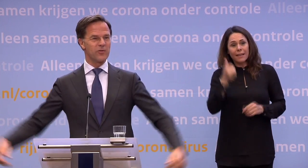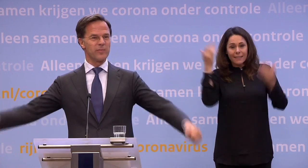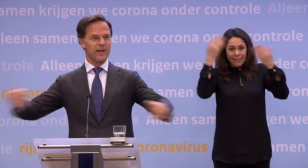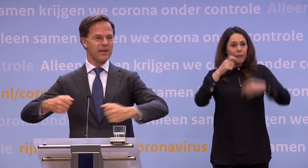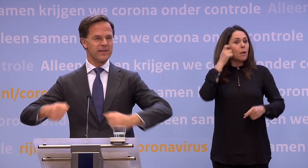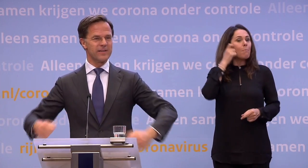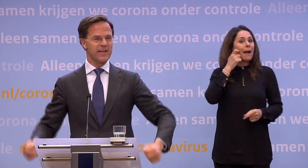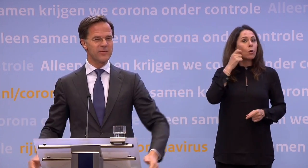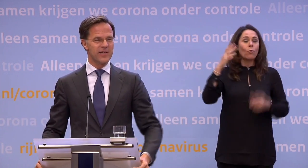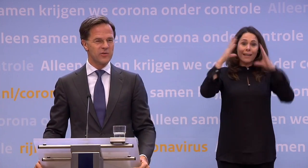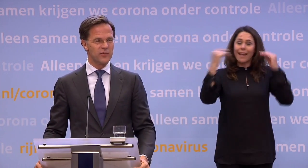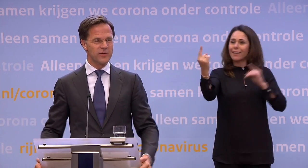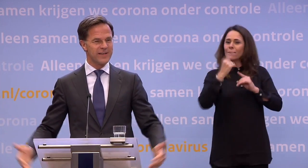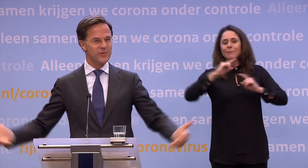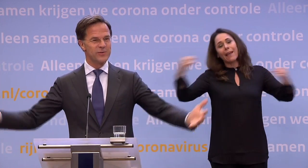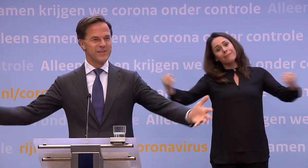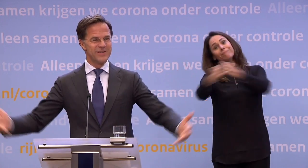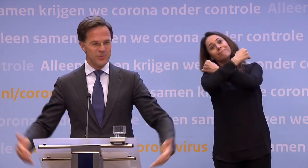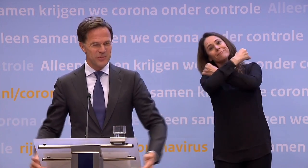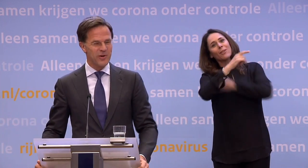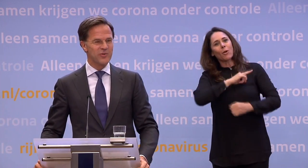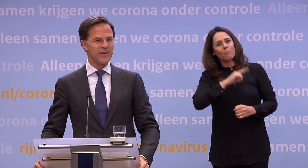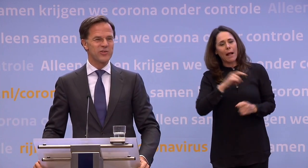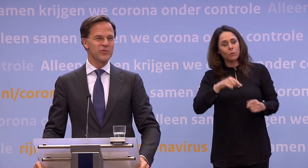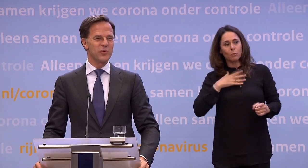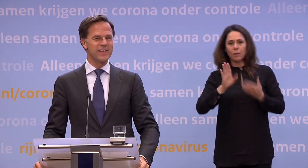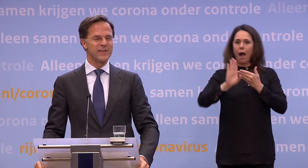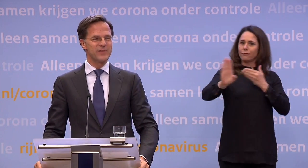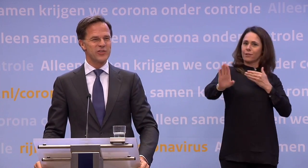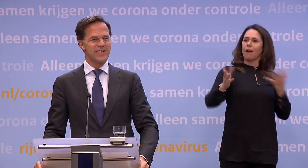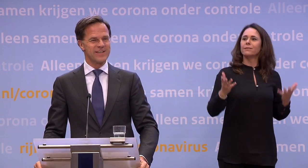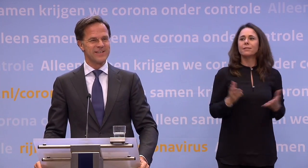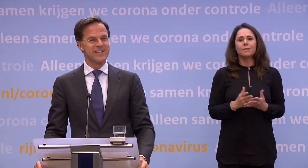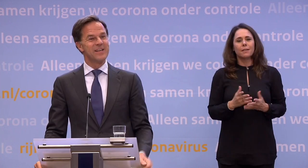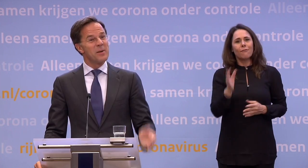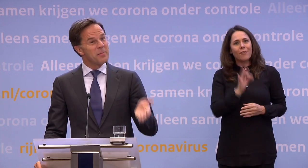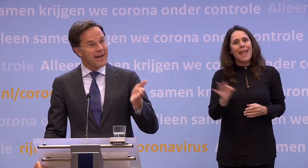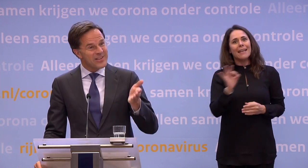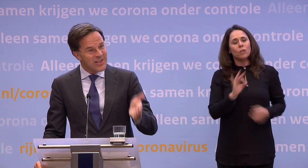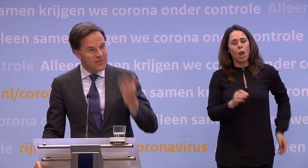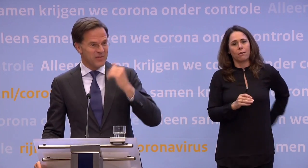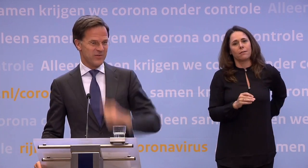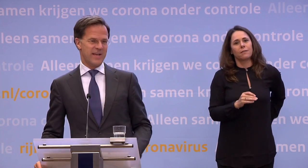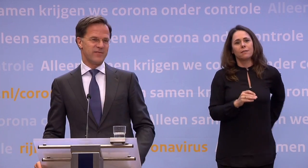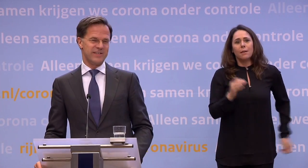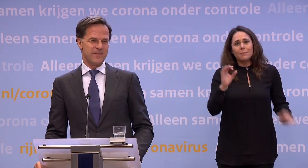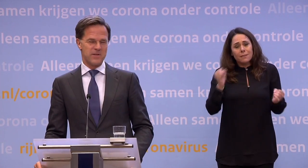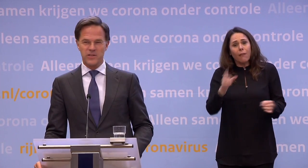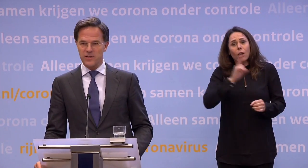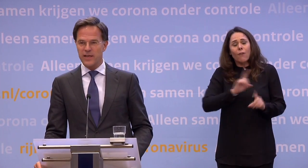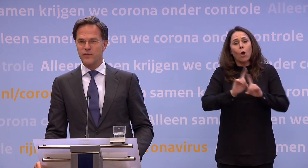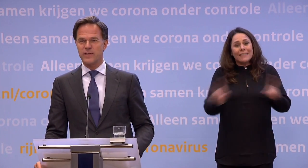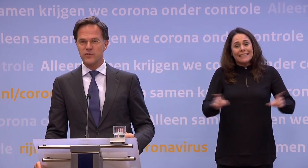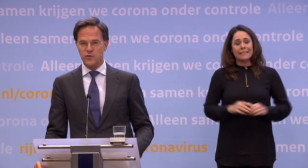Macron naar Nederland. Normaal liggen we meteen te knuffelen... ...en nu moet ik hem een grote afstand toeknikken. Ik vind het verschrikkelijk. Maar het kan gewoon even niet.